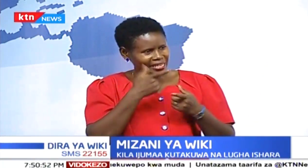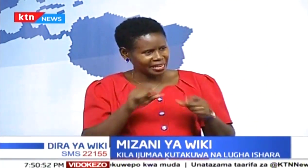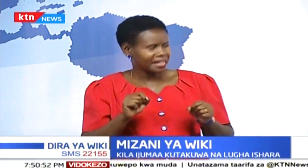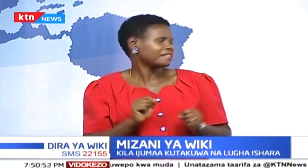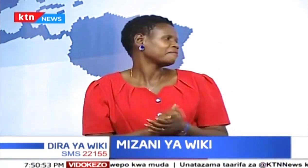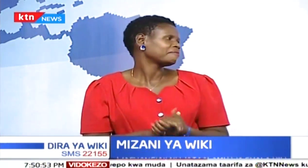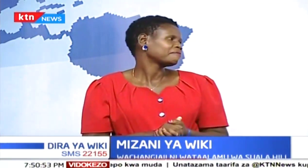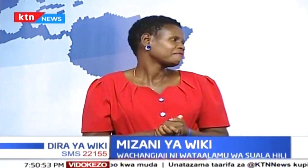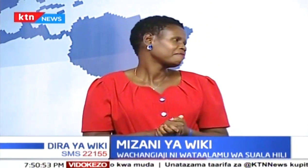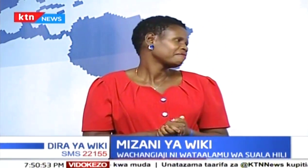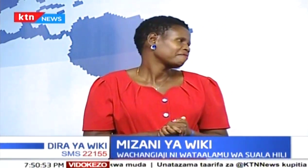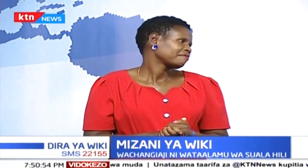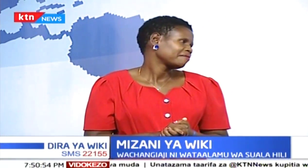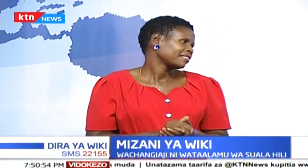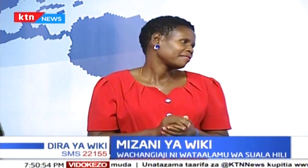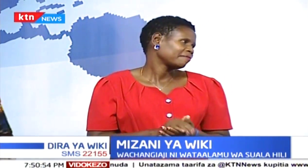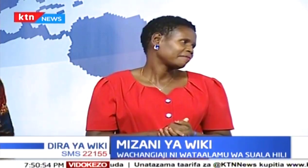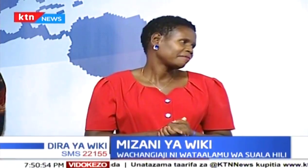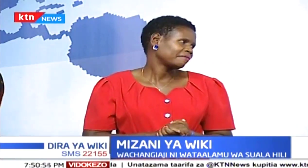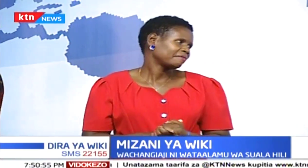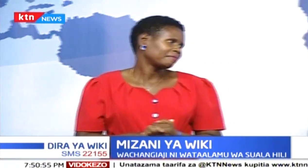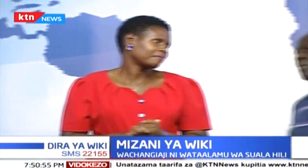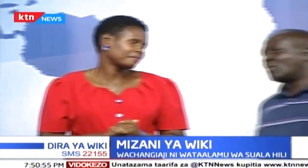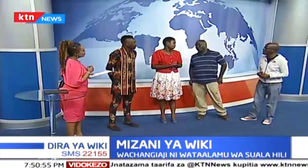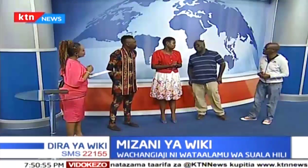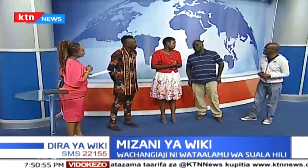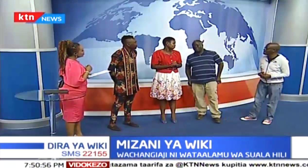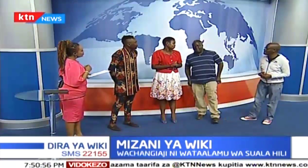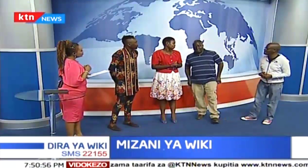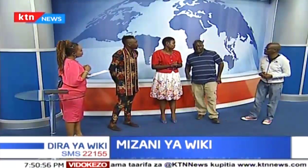kujumuhi, wikana wa wenzako. Na, batu Romeo.